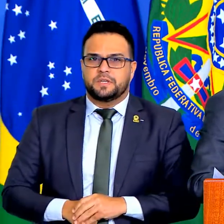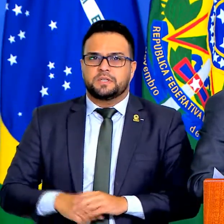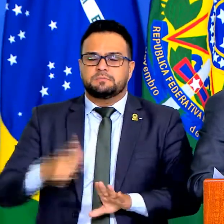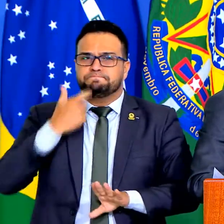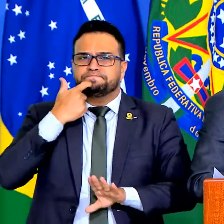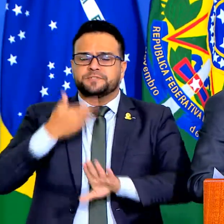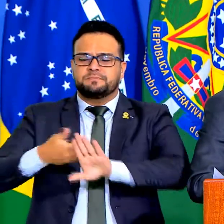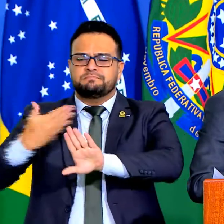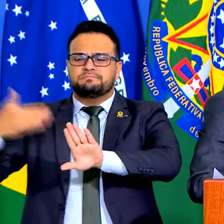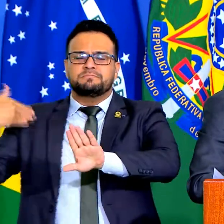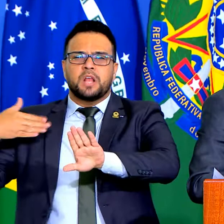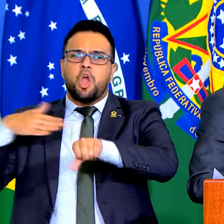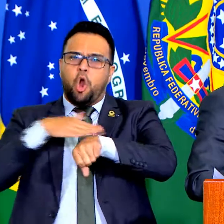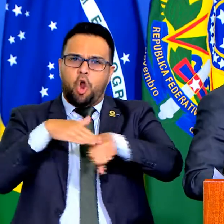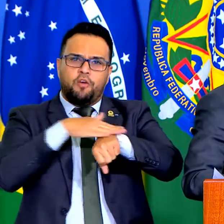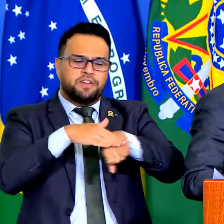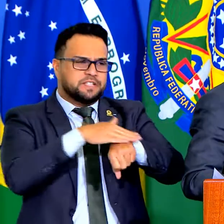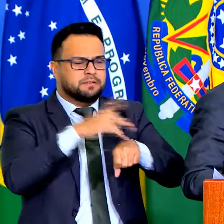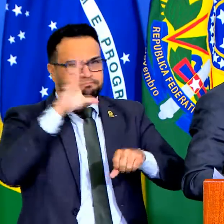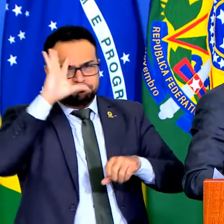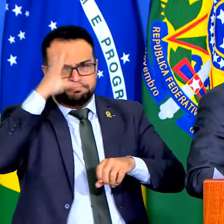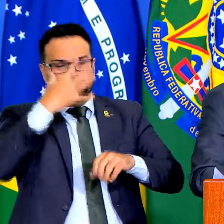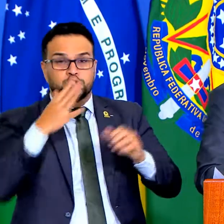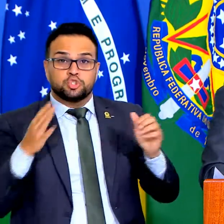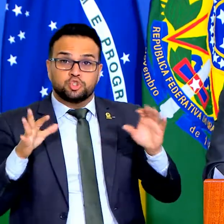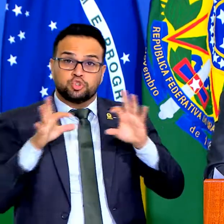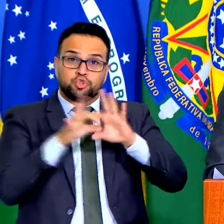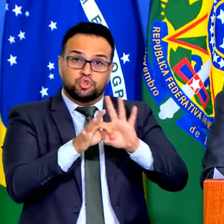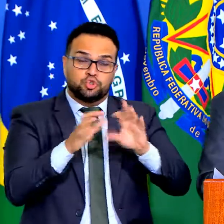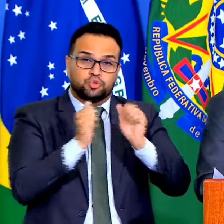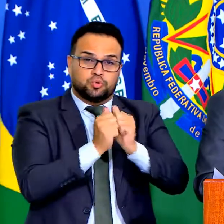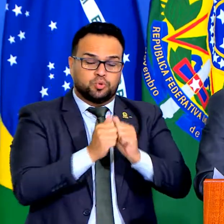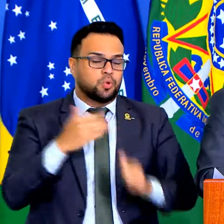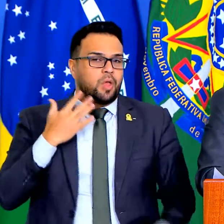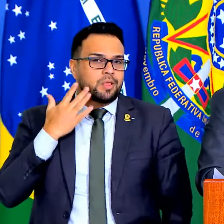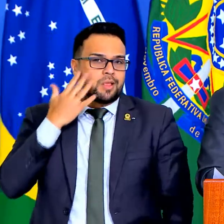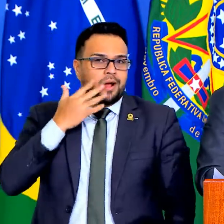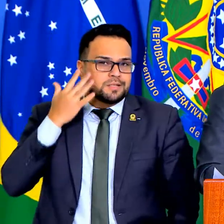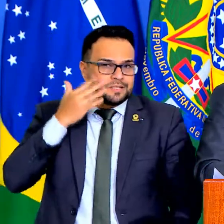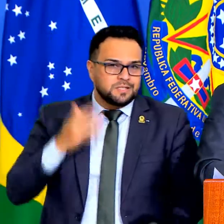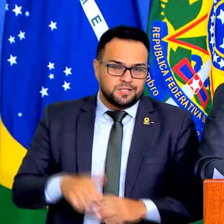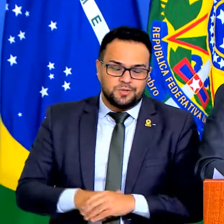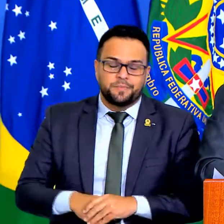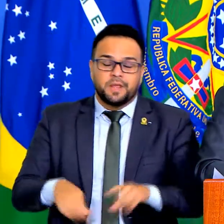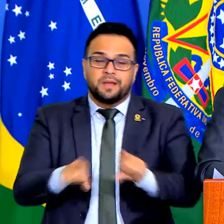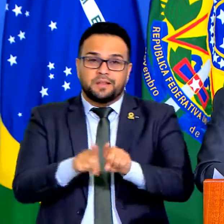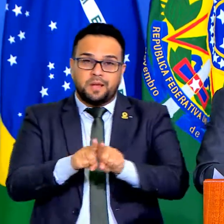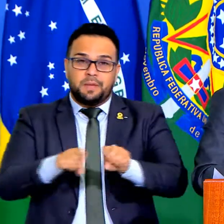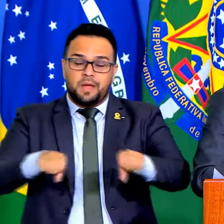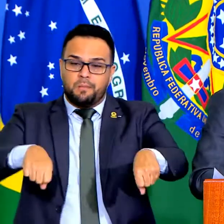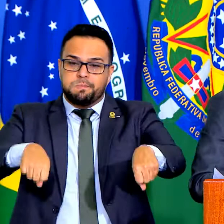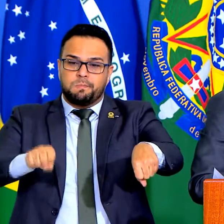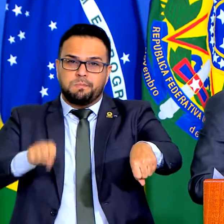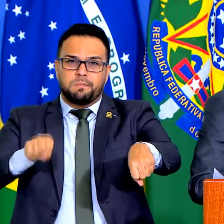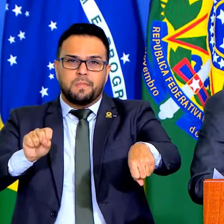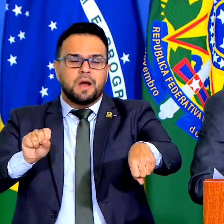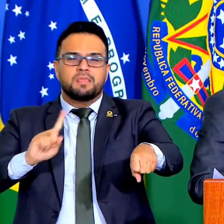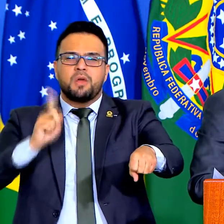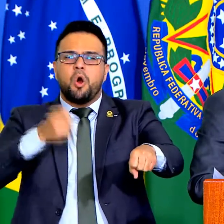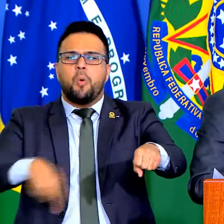Tarcísio. Em todas as novas concessões do Brasil, o motociclista não mais pagará pedágio.